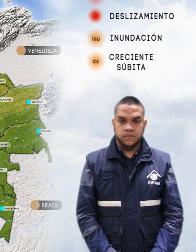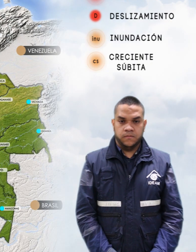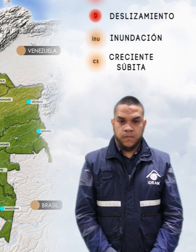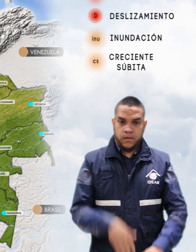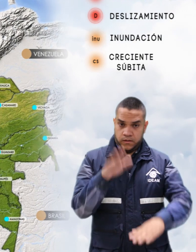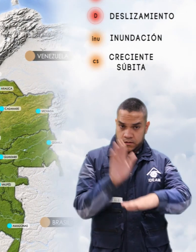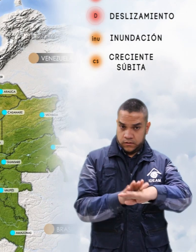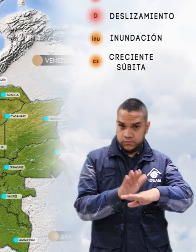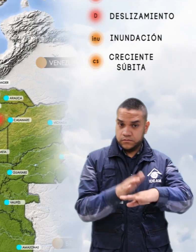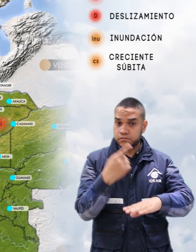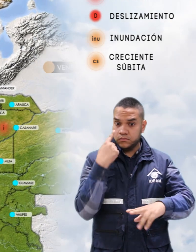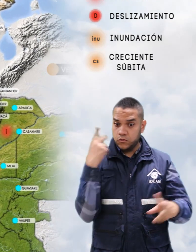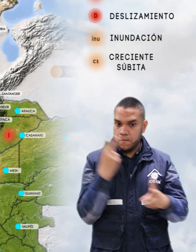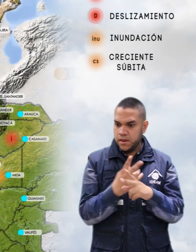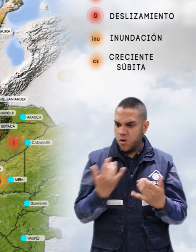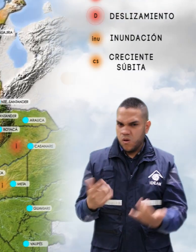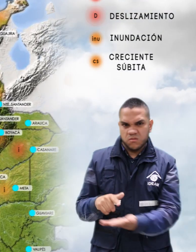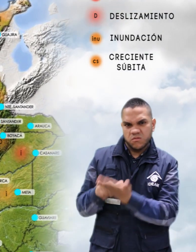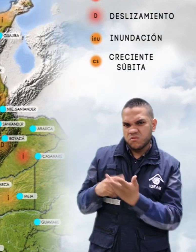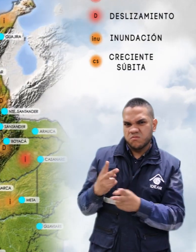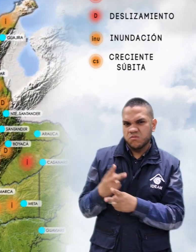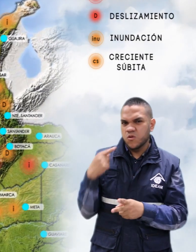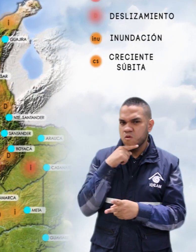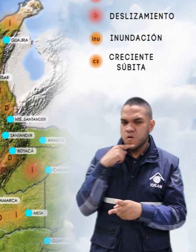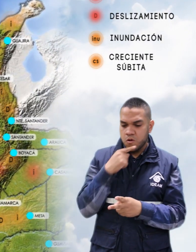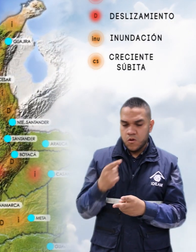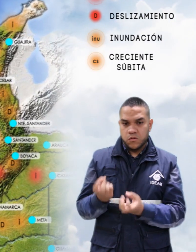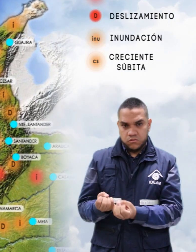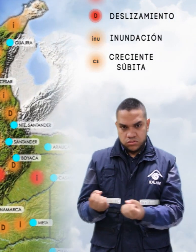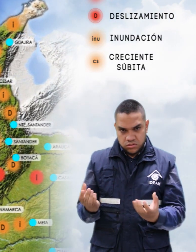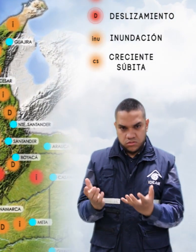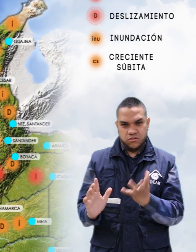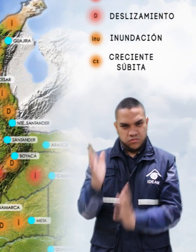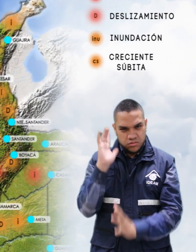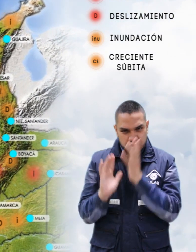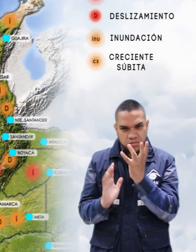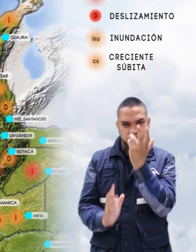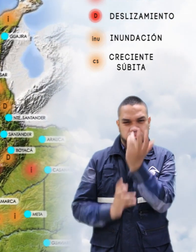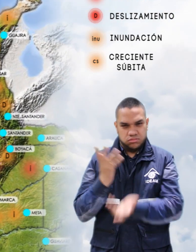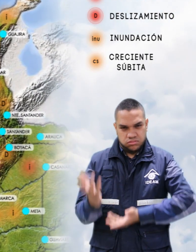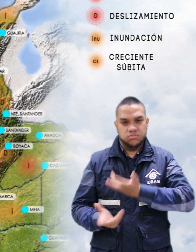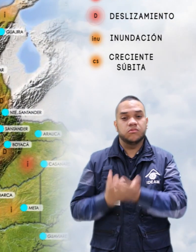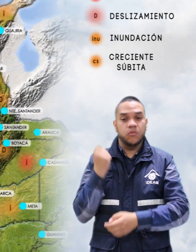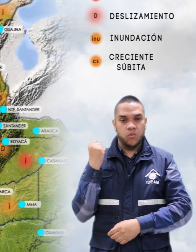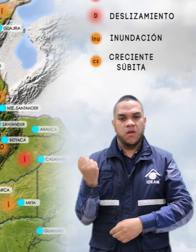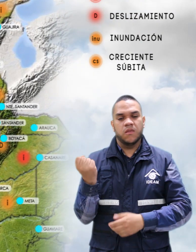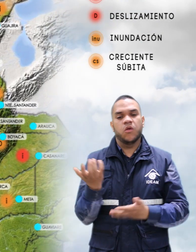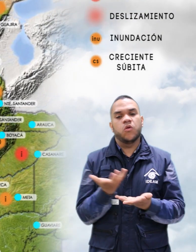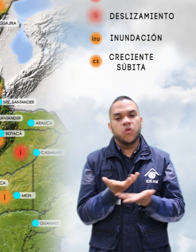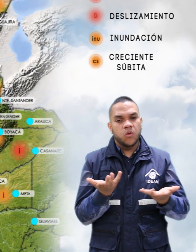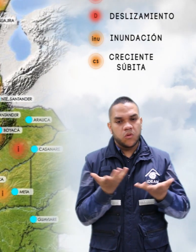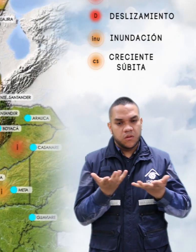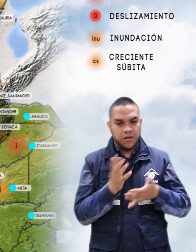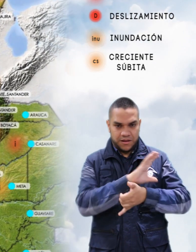Las alertas vigentes para el día de hoy son Alerta roja Por probabilidad de alta incendio de la cobertura vegetal en algunos sectores